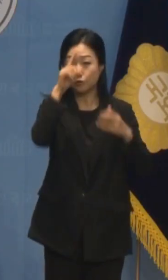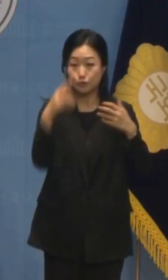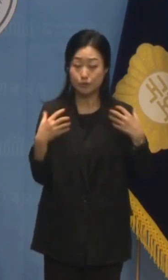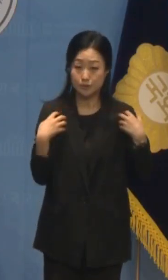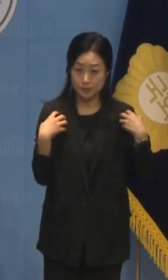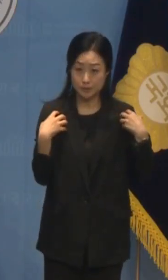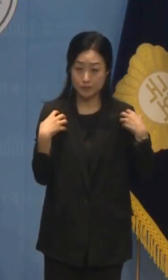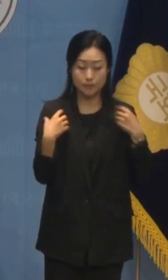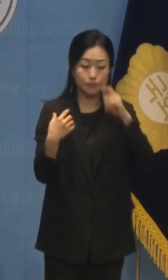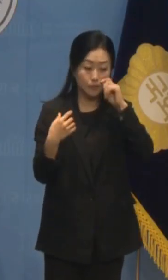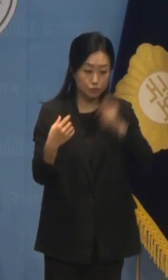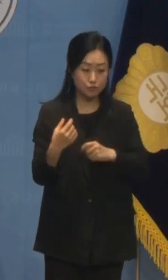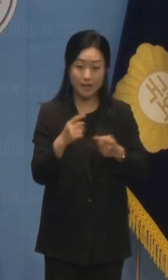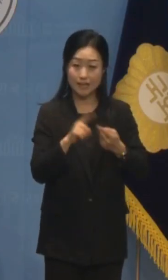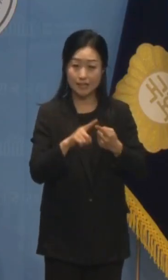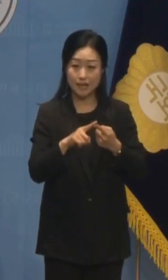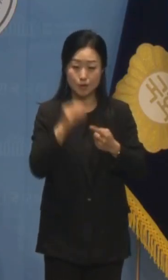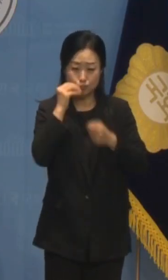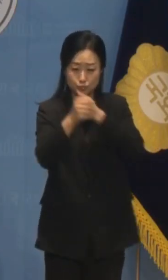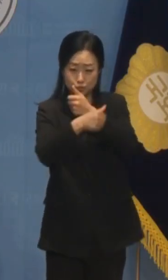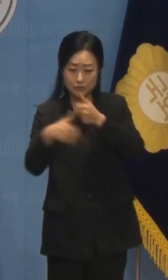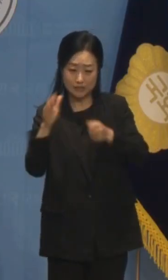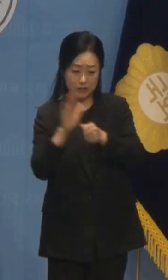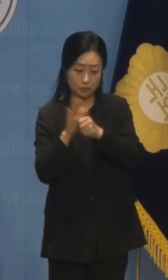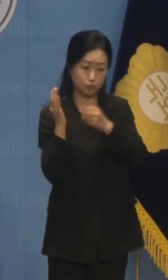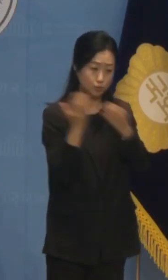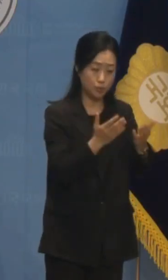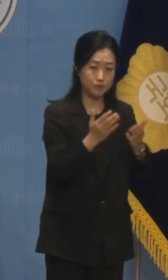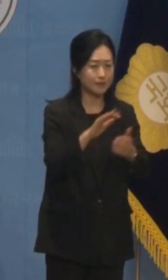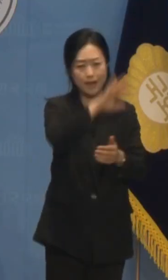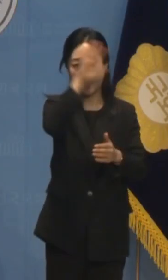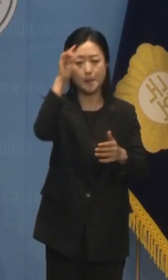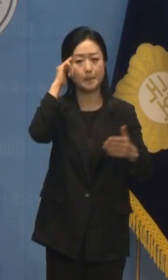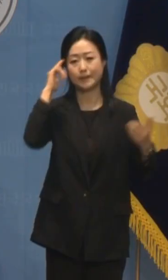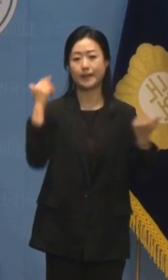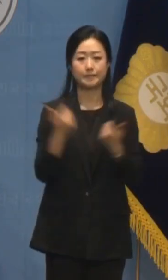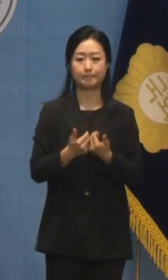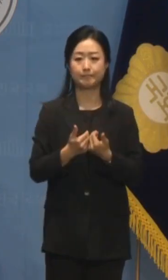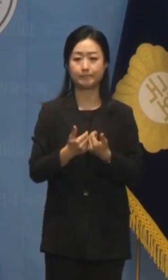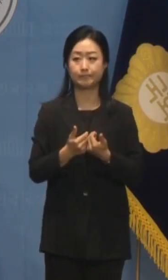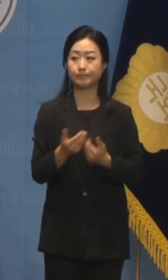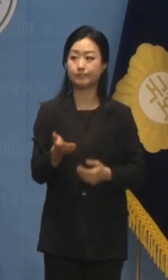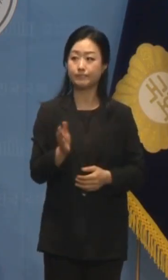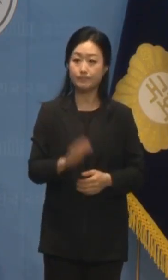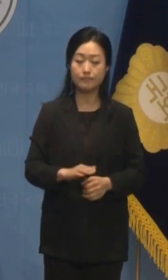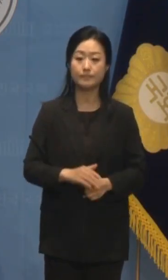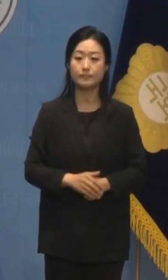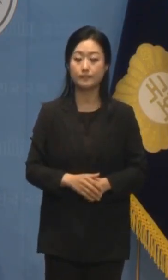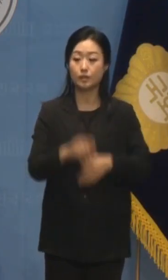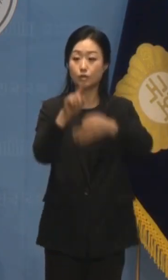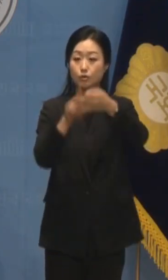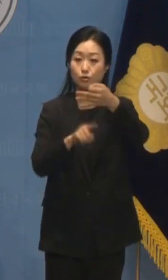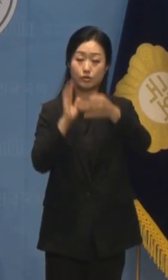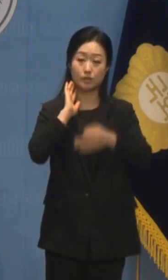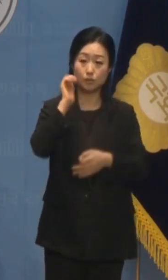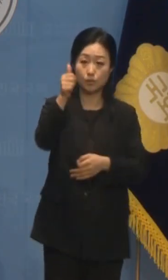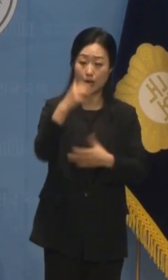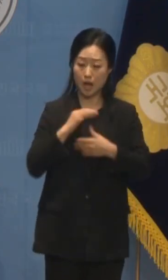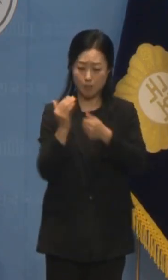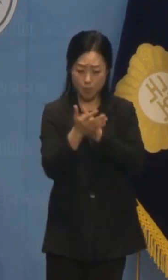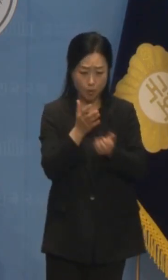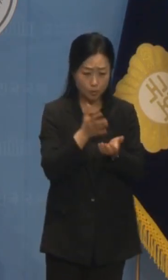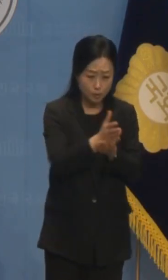우크라이나에 대한 무기지원도 반대합니다. 그런데 윤석열 정권의 안보